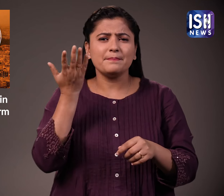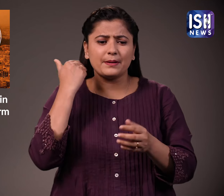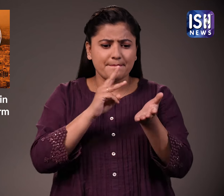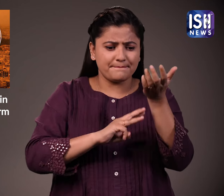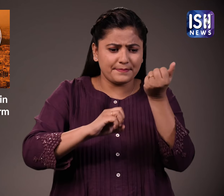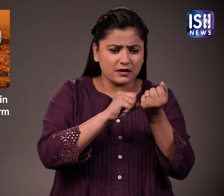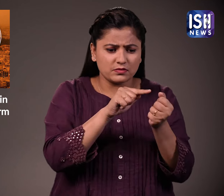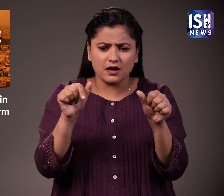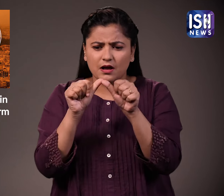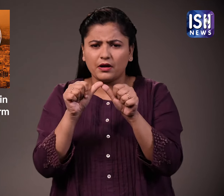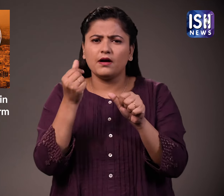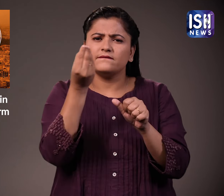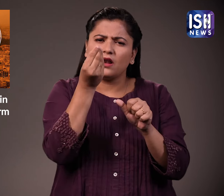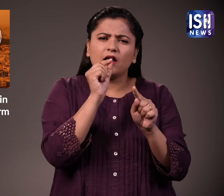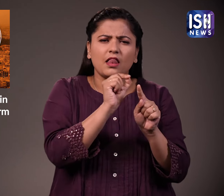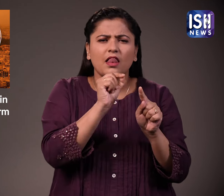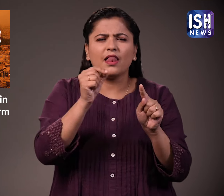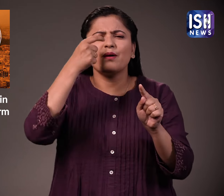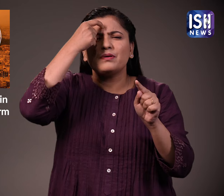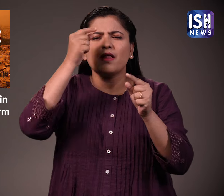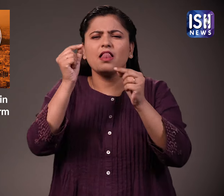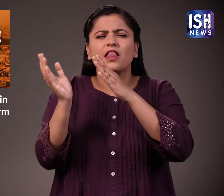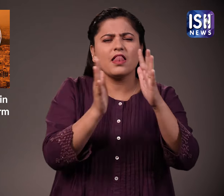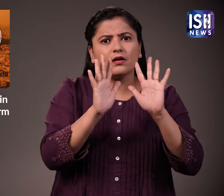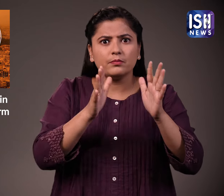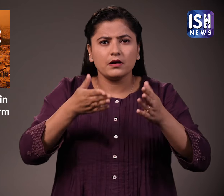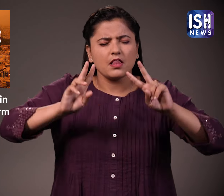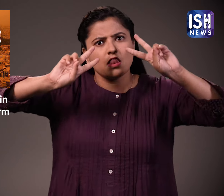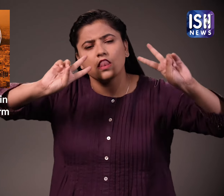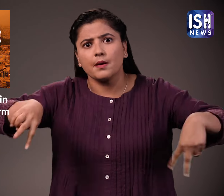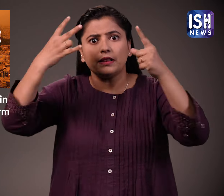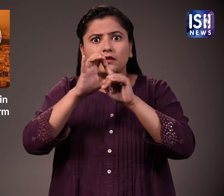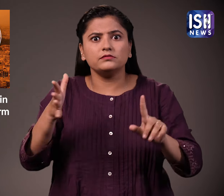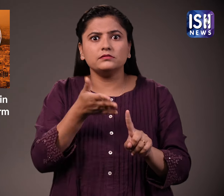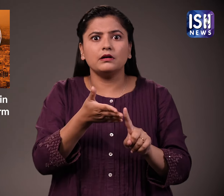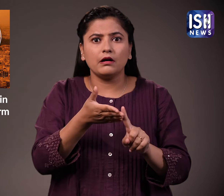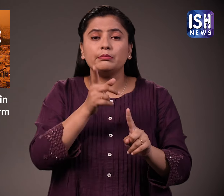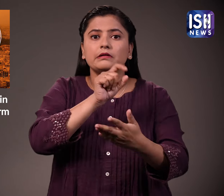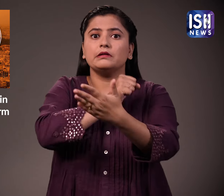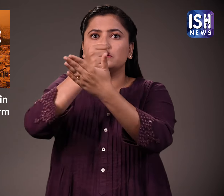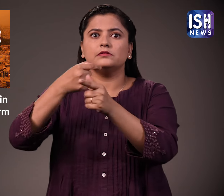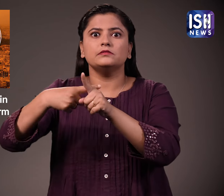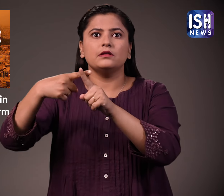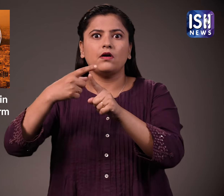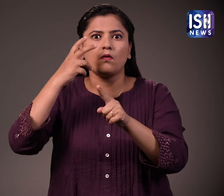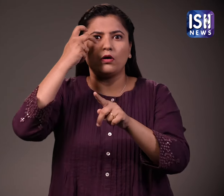ग्रीस में मार्च और अप्रेल की शुरुआद में भी रेतिले तूफान आया था लेकिन हाल की गटना जितना गंबिर नहीं था सहारा रेगिस्तान